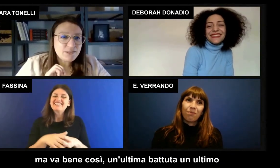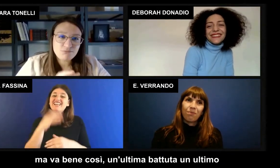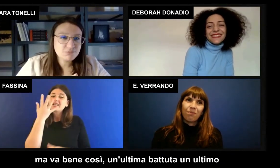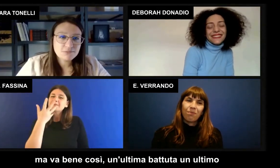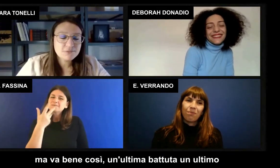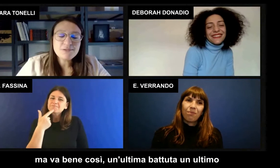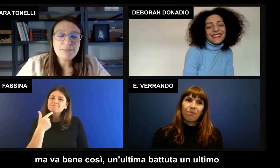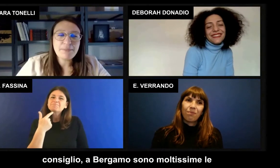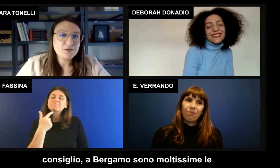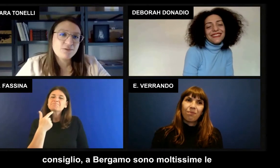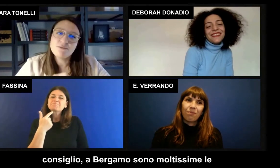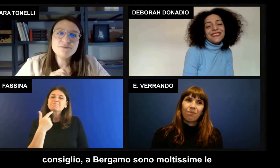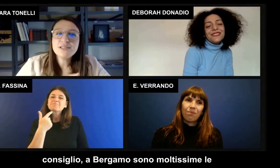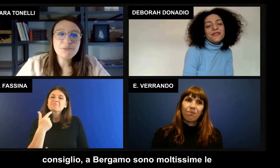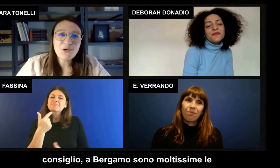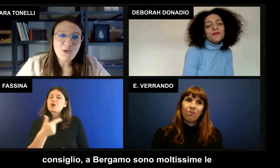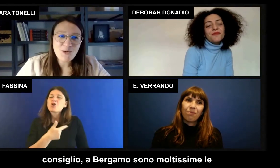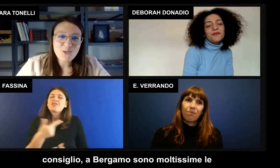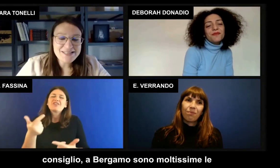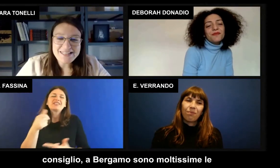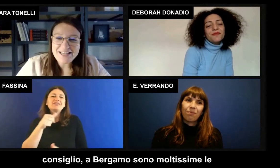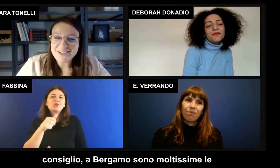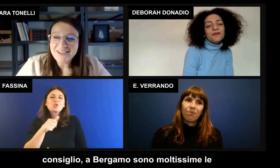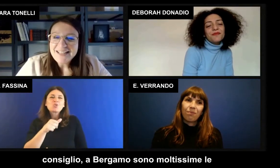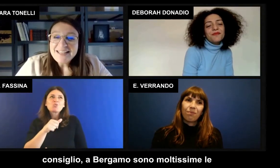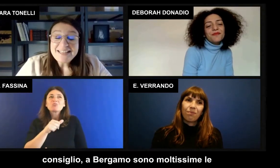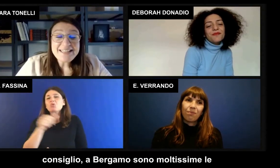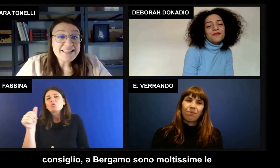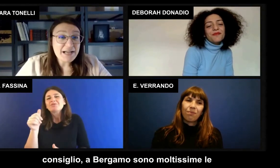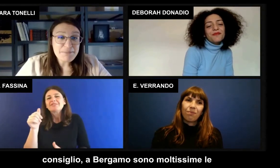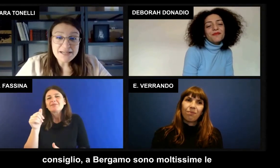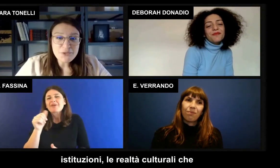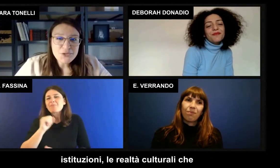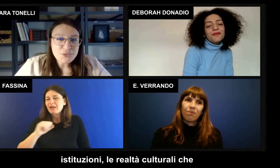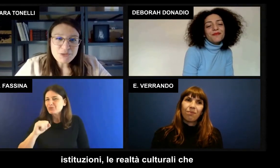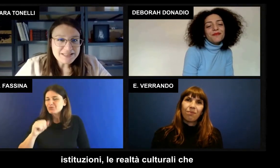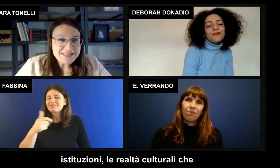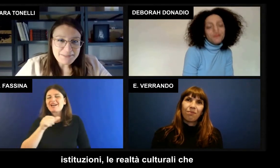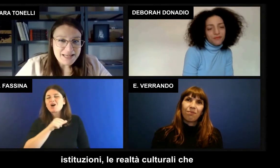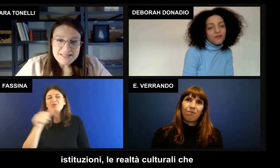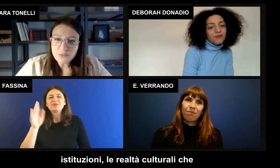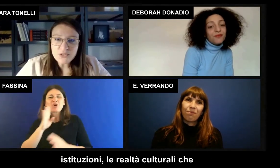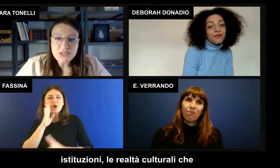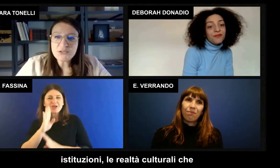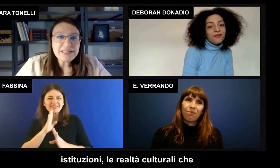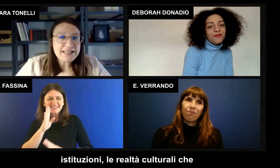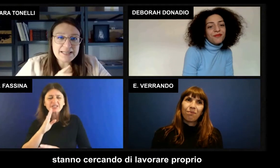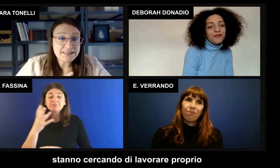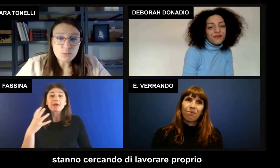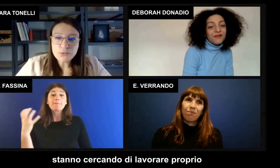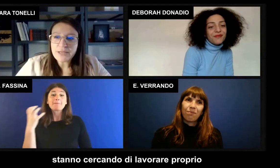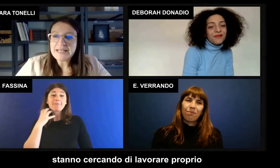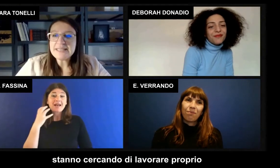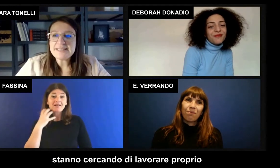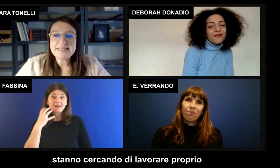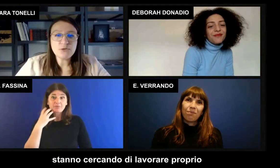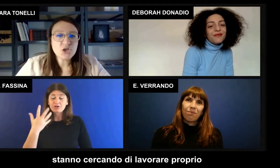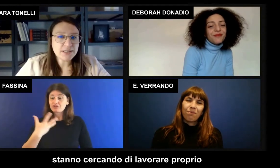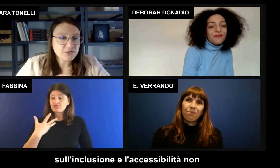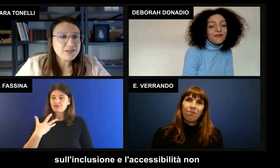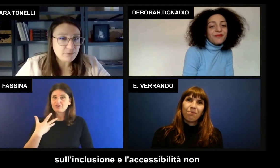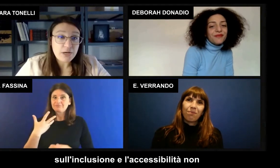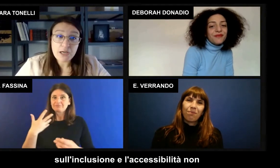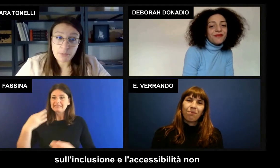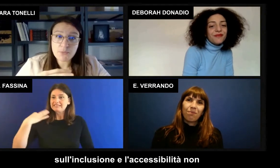chiederti un'ultima battuta un ultimo consiglio a Bergamo sono moltissime le istituzioni le realtà culturali che